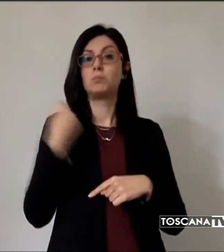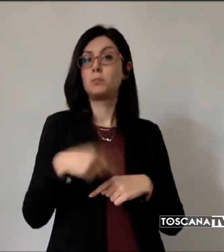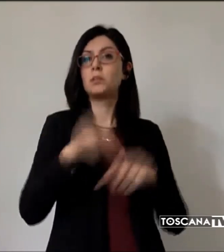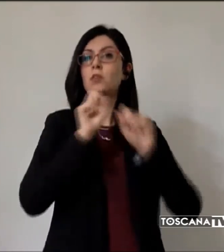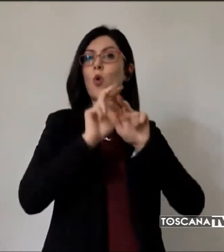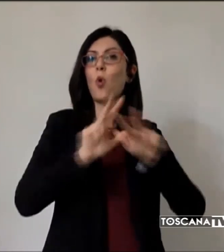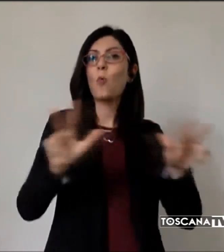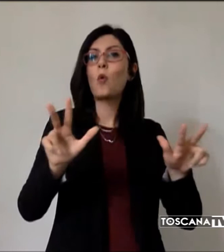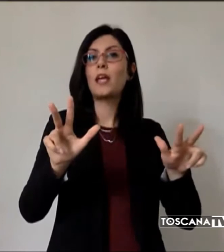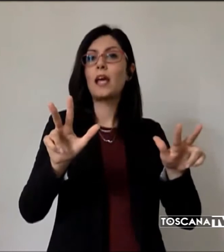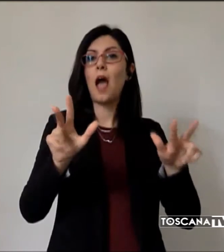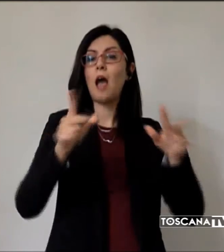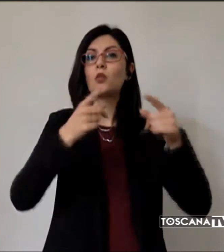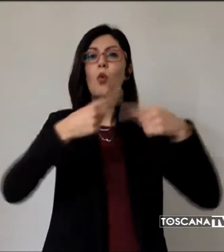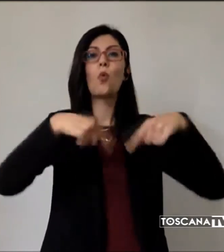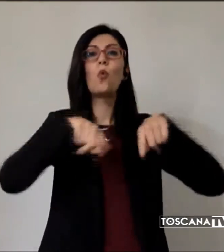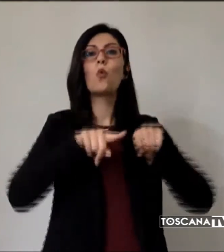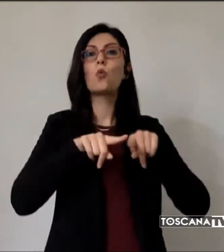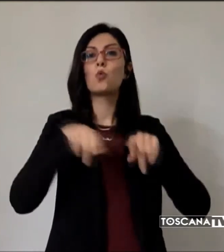riunione del Governo.